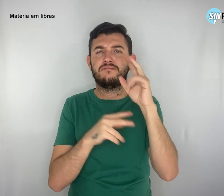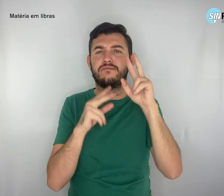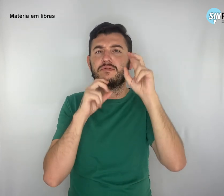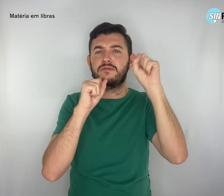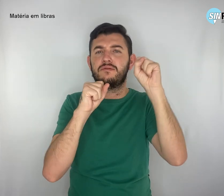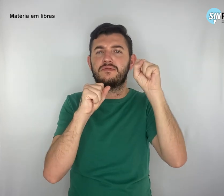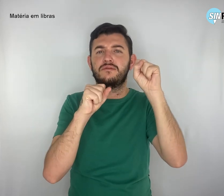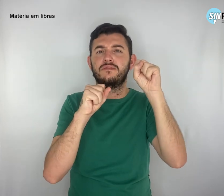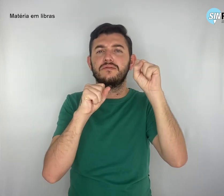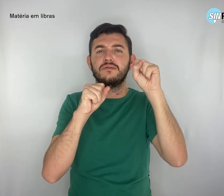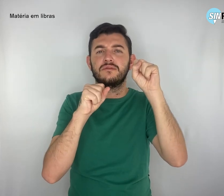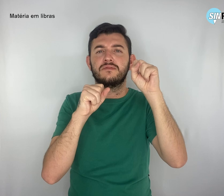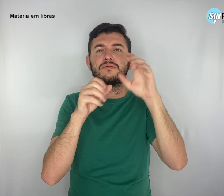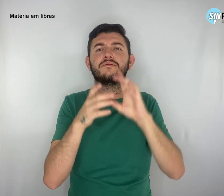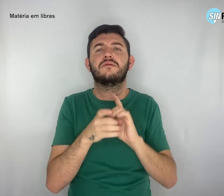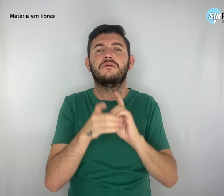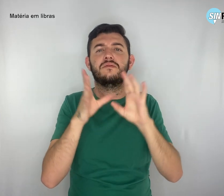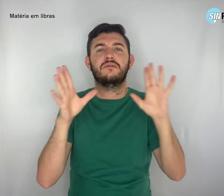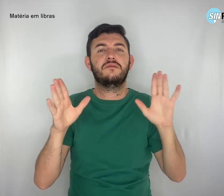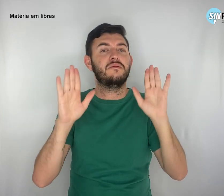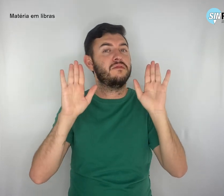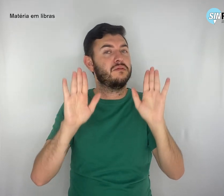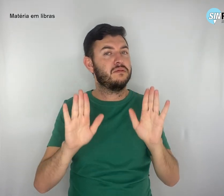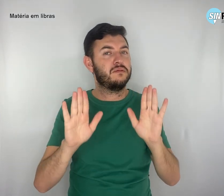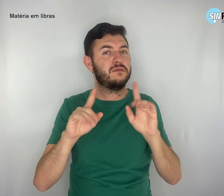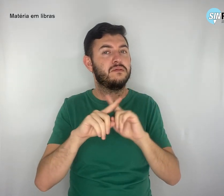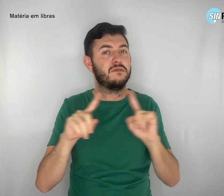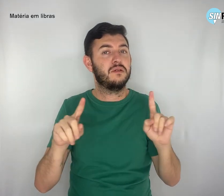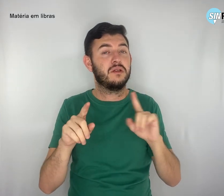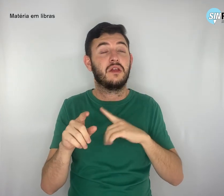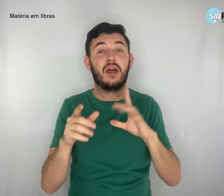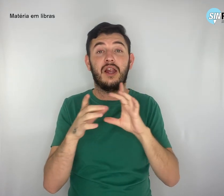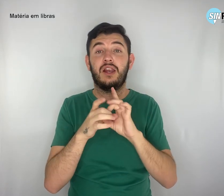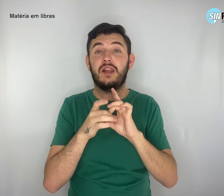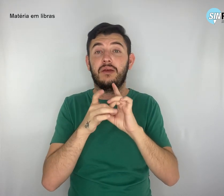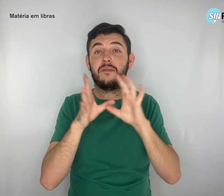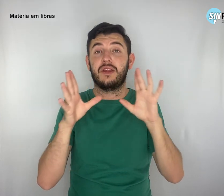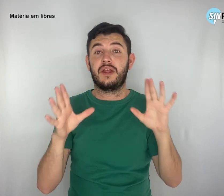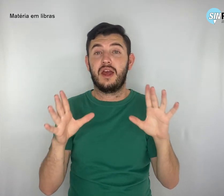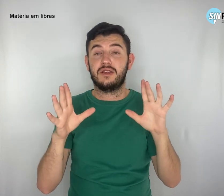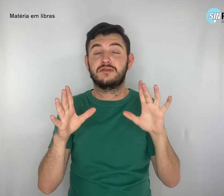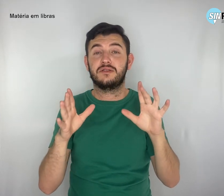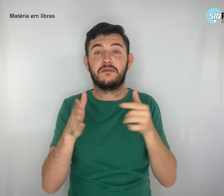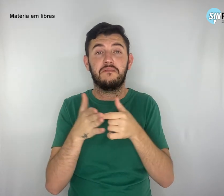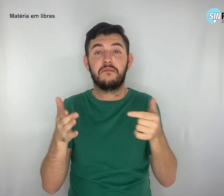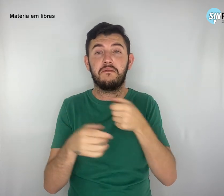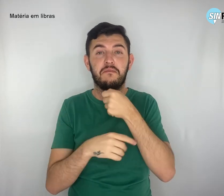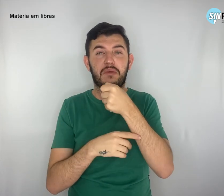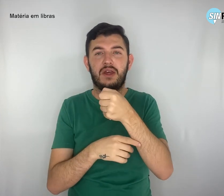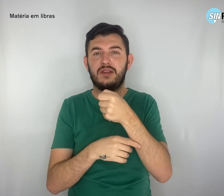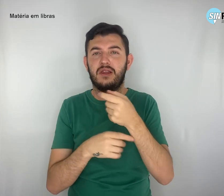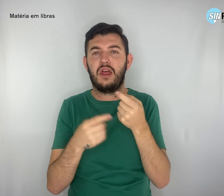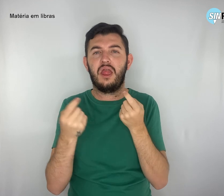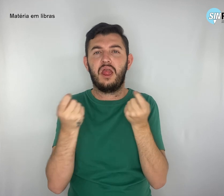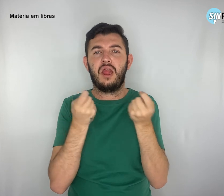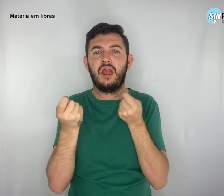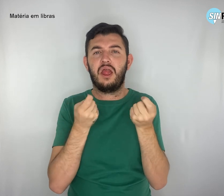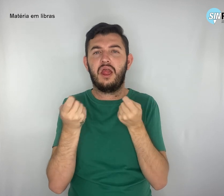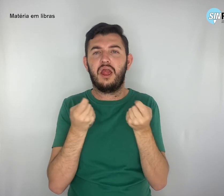democracia. Mas a liberdade de imprensa não pode ser restrita a veicular a